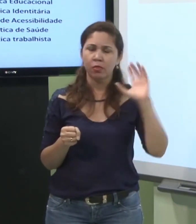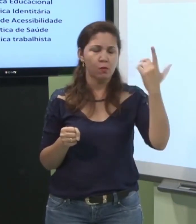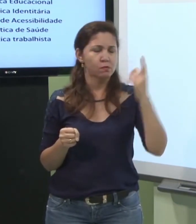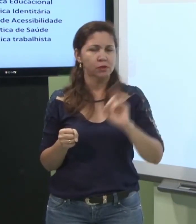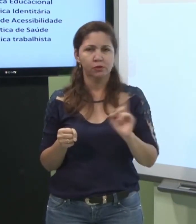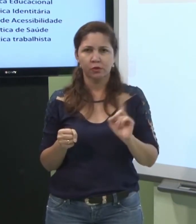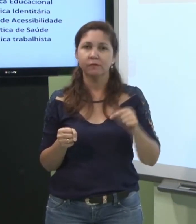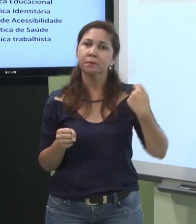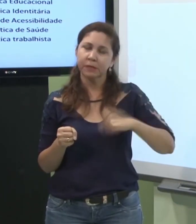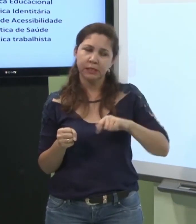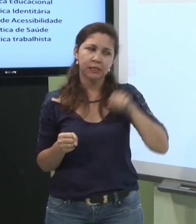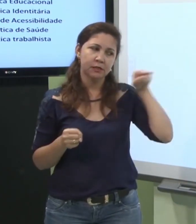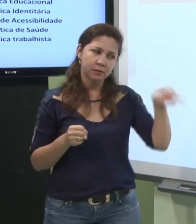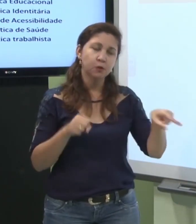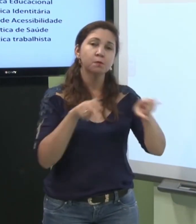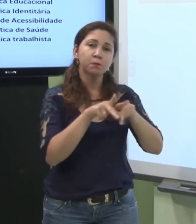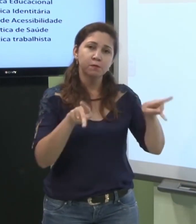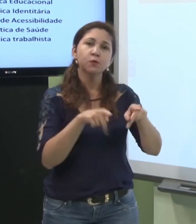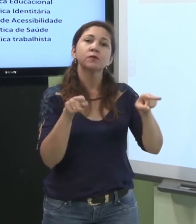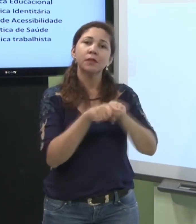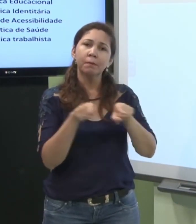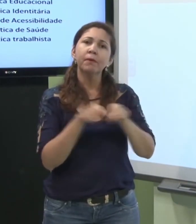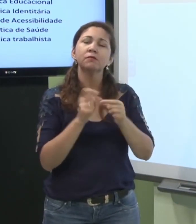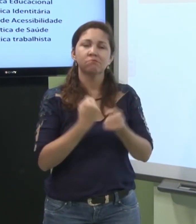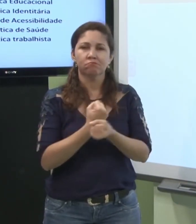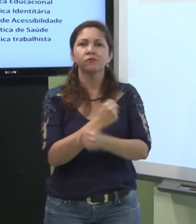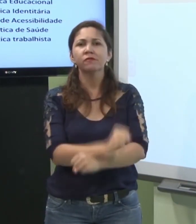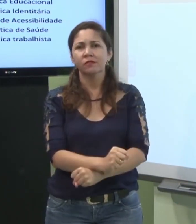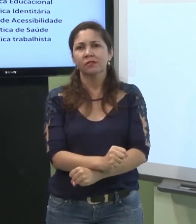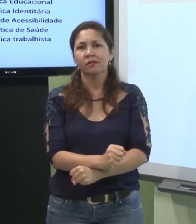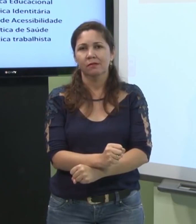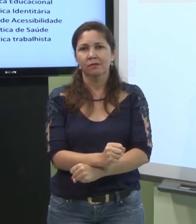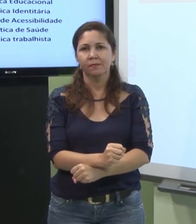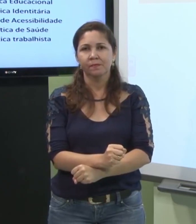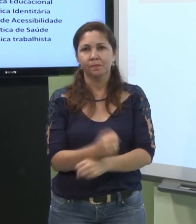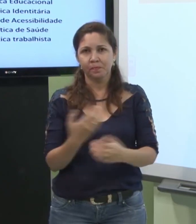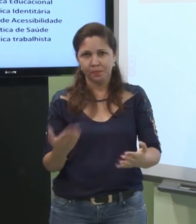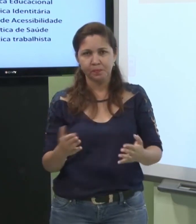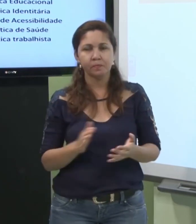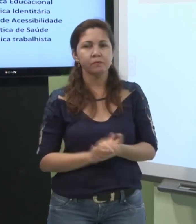solução para esse problema de adaptação no ambiente educacional para o surdo